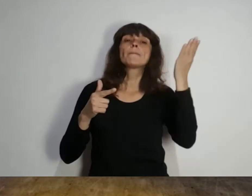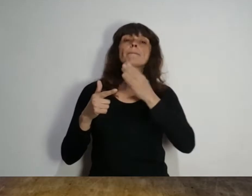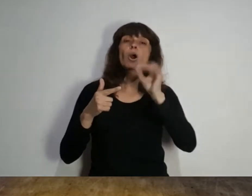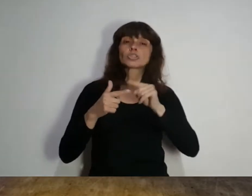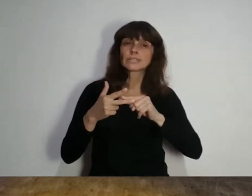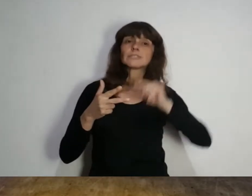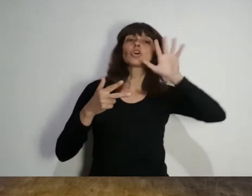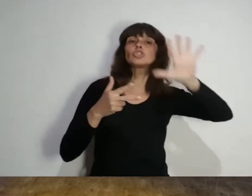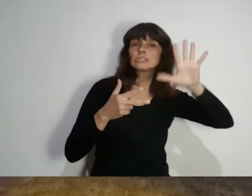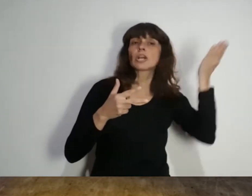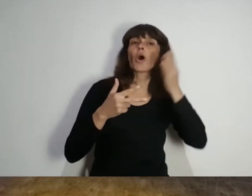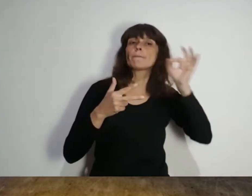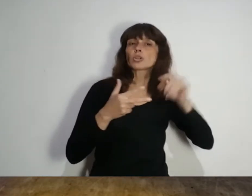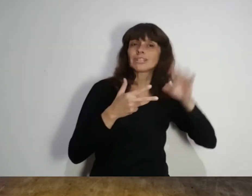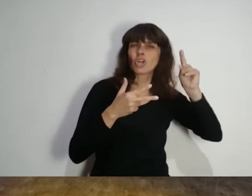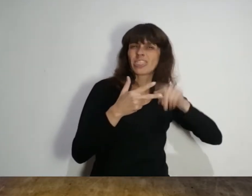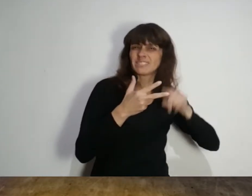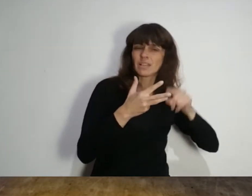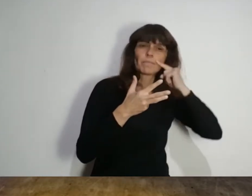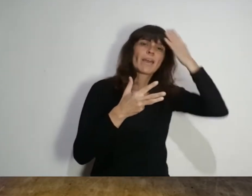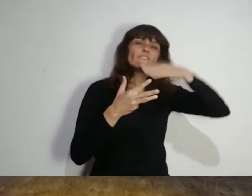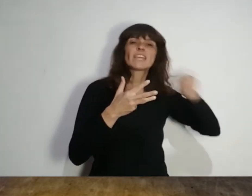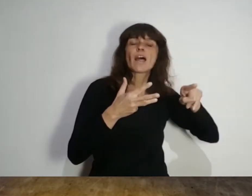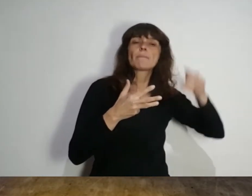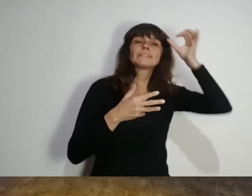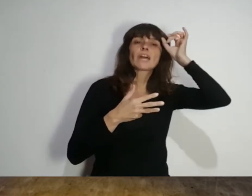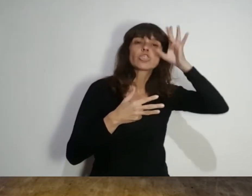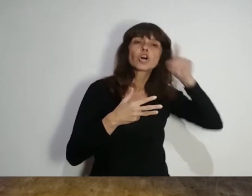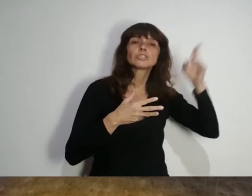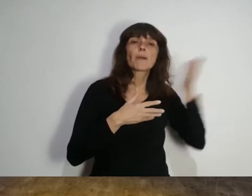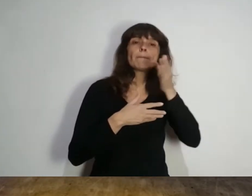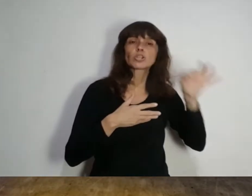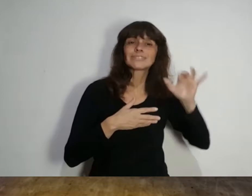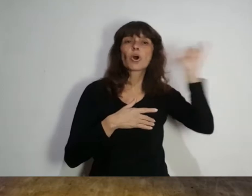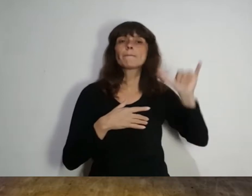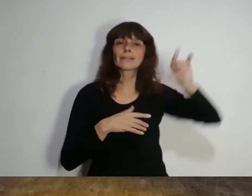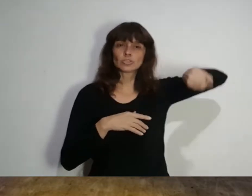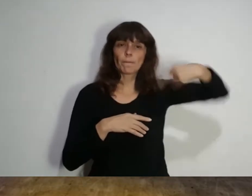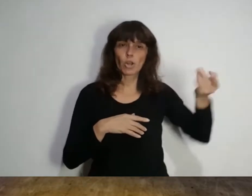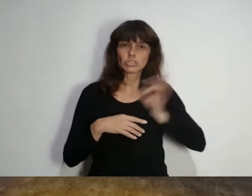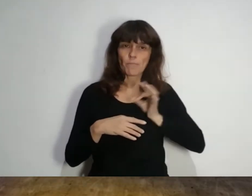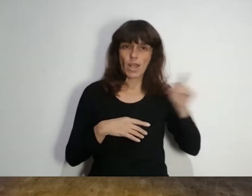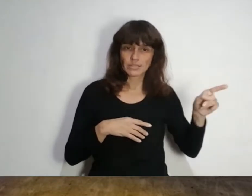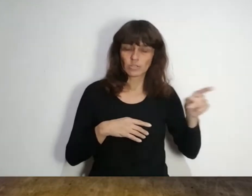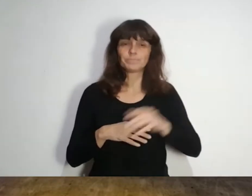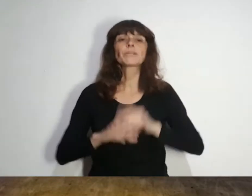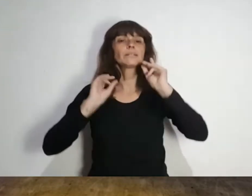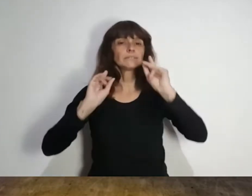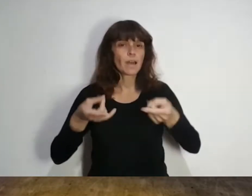en septiembre, otro 5% en diciembre y el restante 12% en marzo del próximo año.